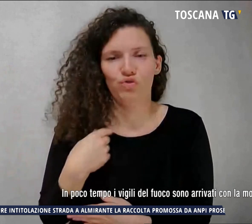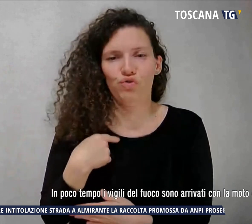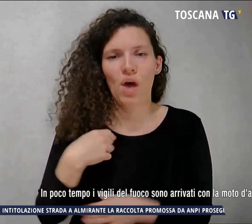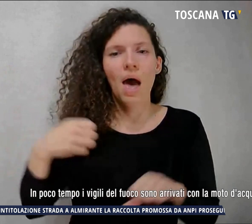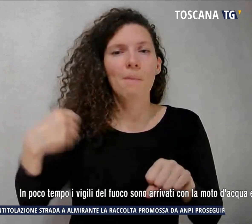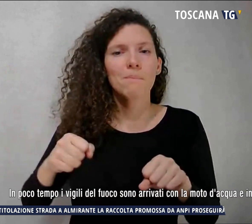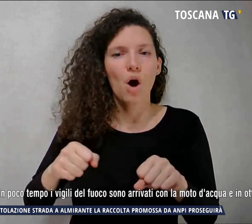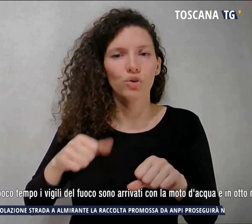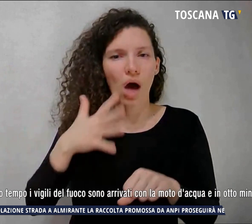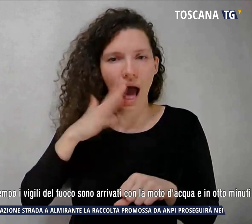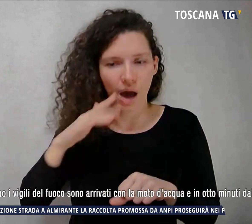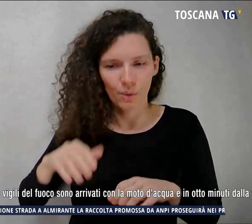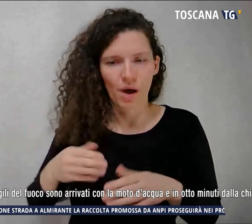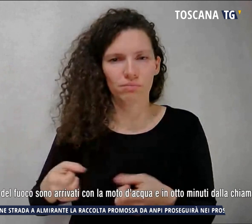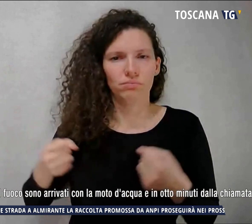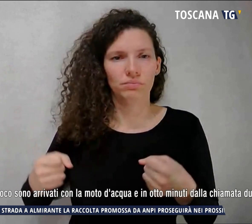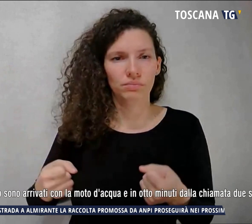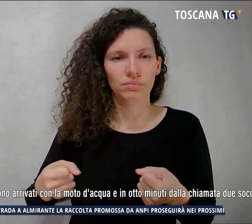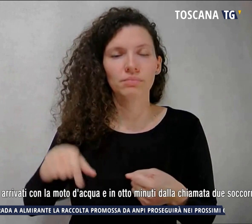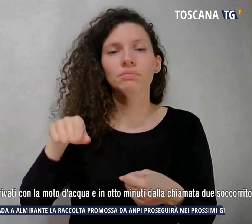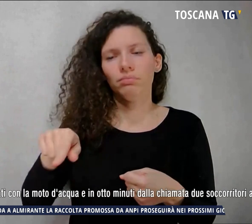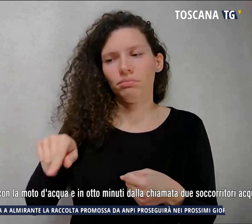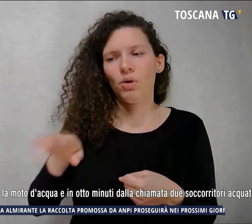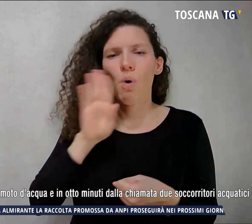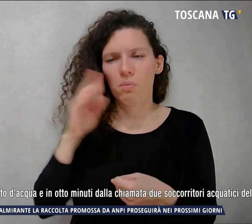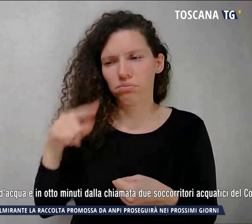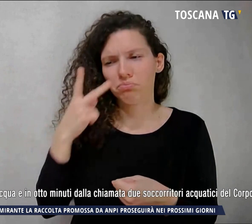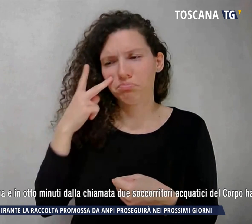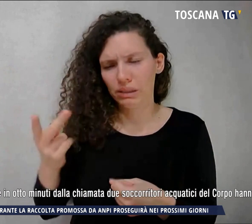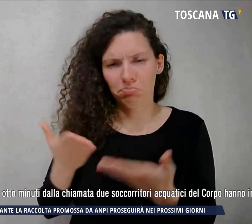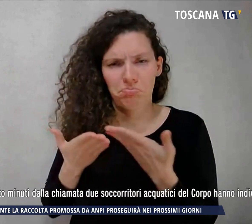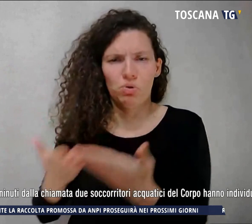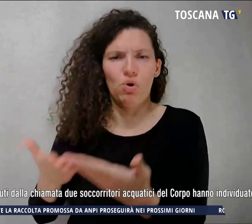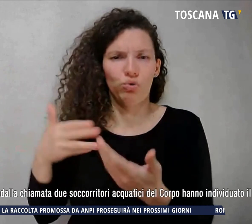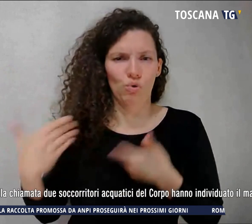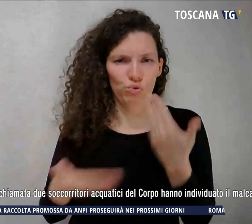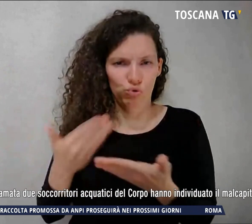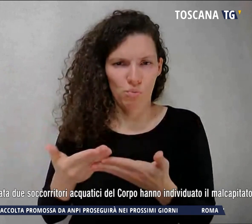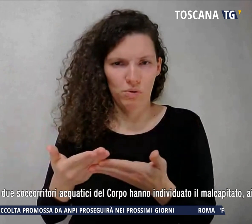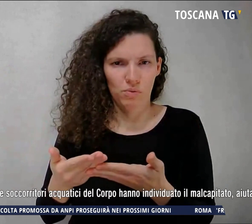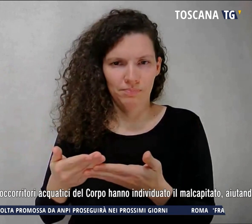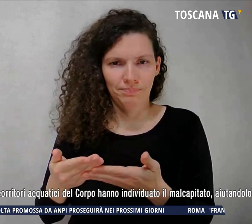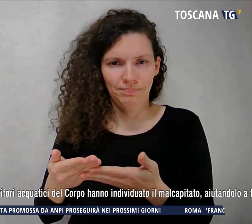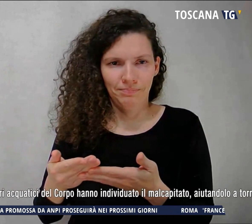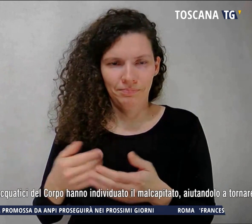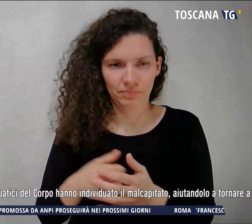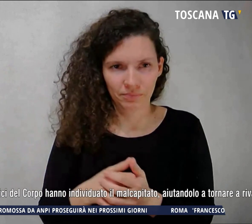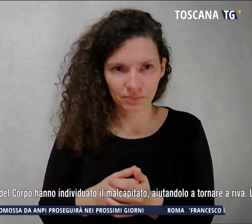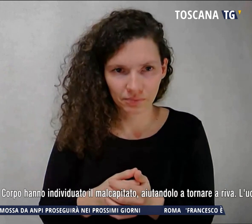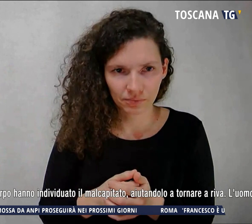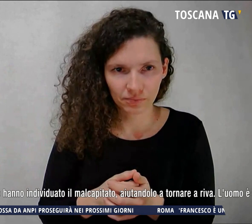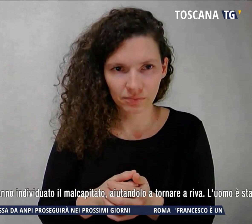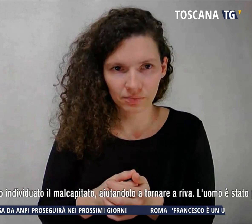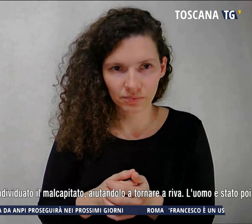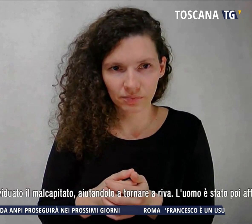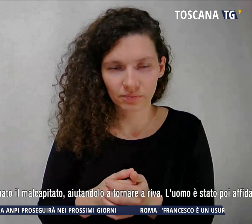poi hanno individuato il malcapitato aiutandolo a tornare a riva. L'uomo è stato